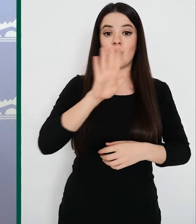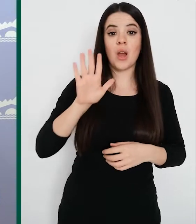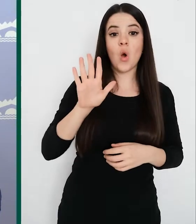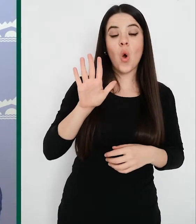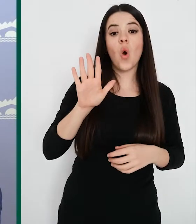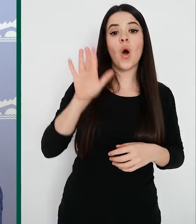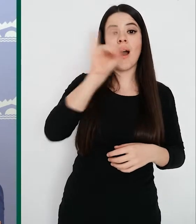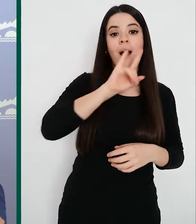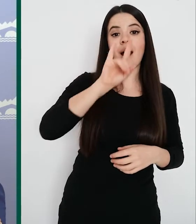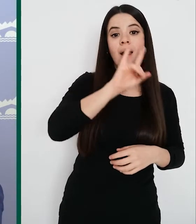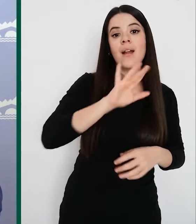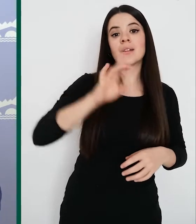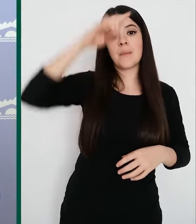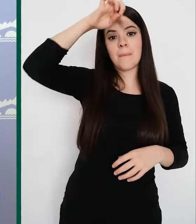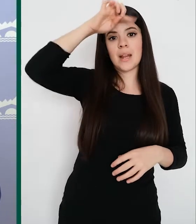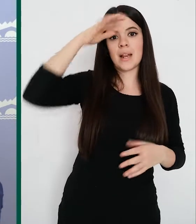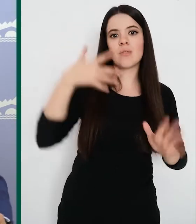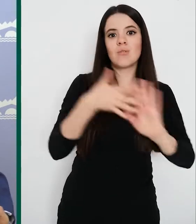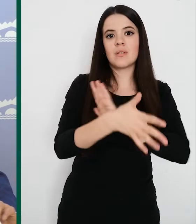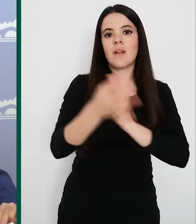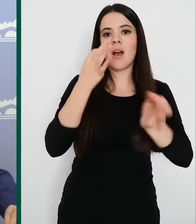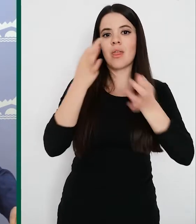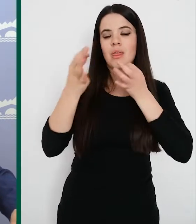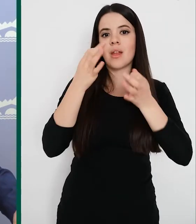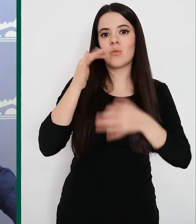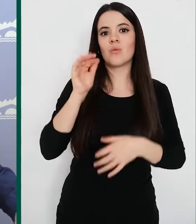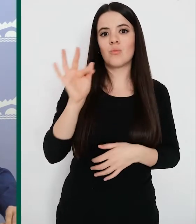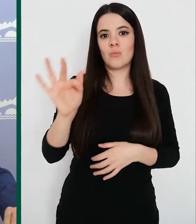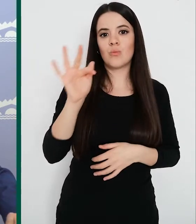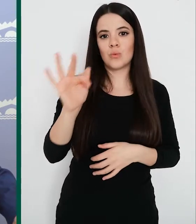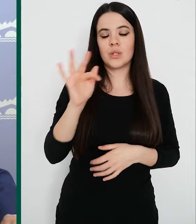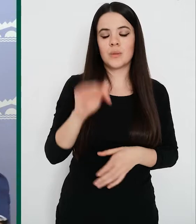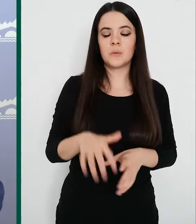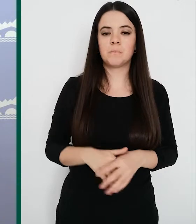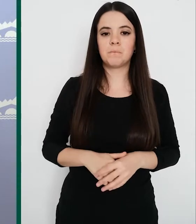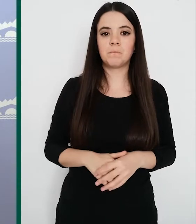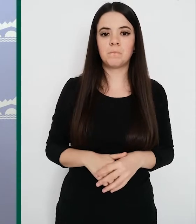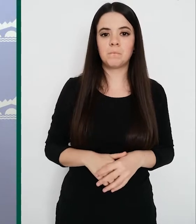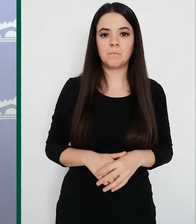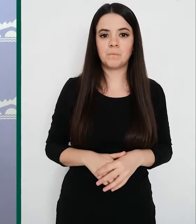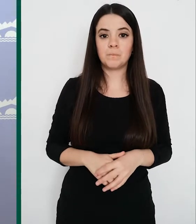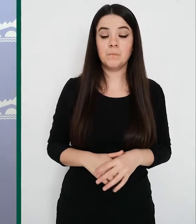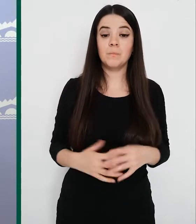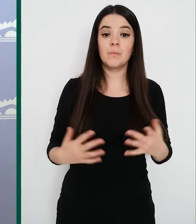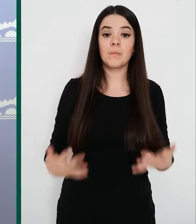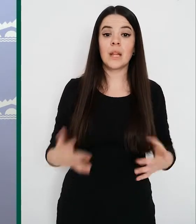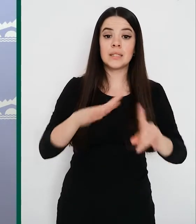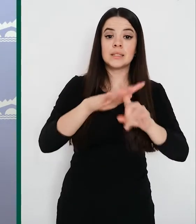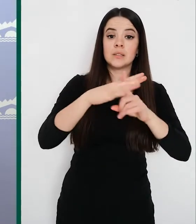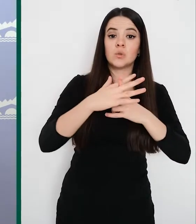Este, desde luego, también es un dato muy positivo y muy a tener en cuenta. En cuanto a la situación en los hospitales, como les